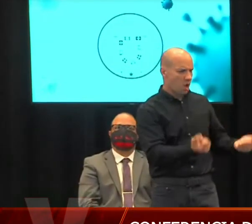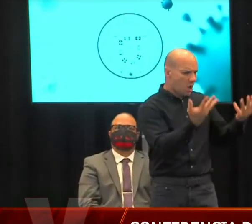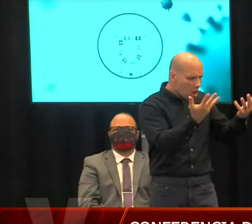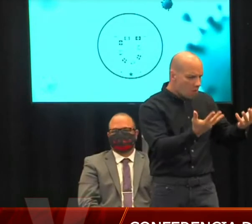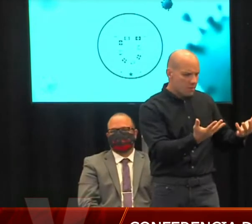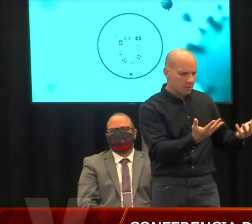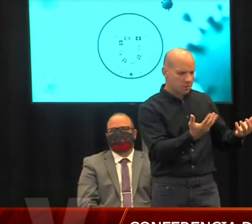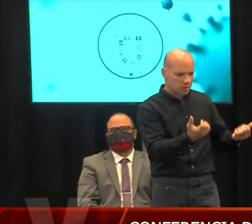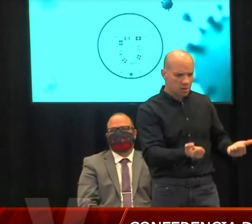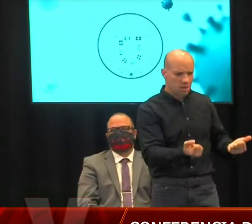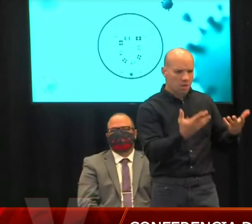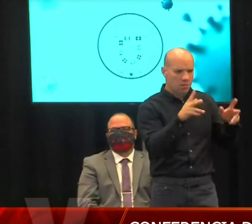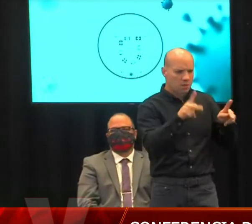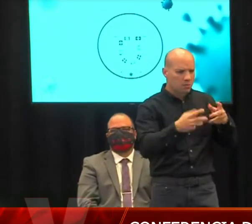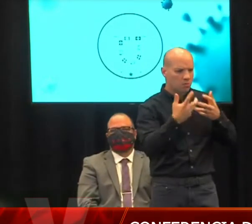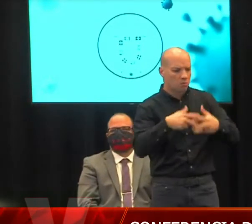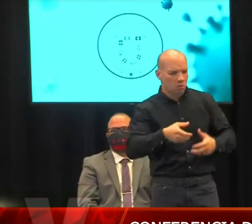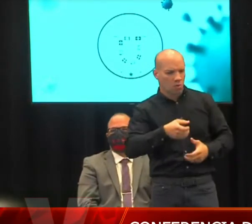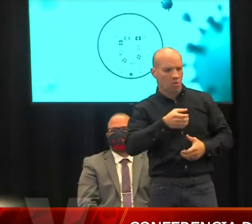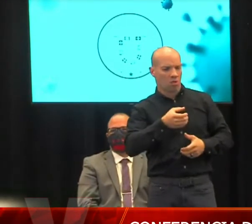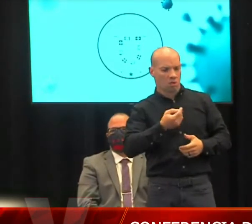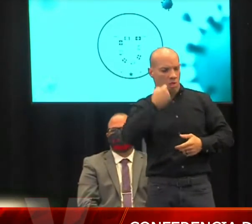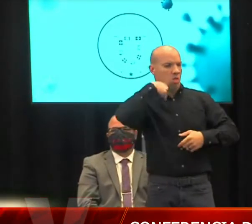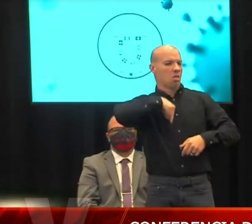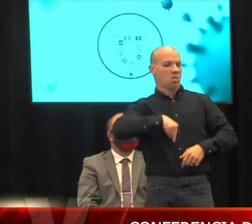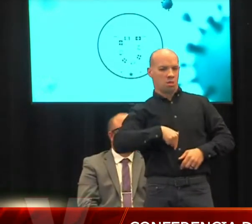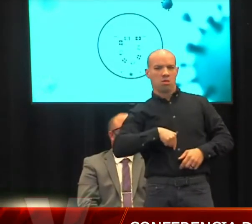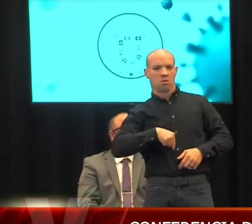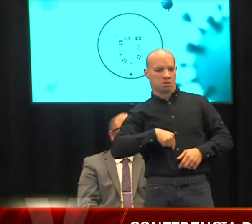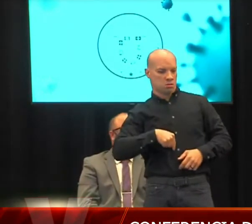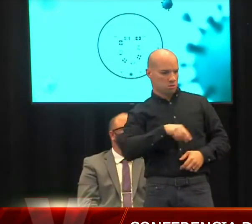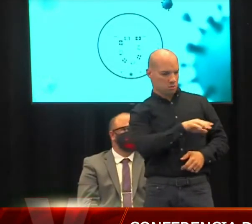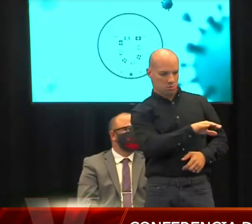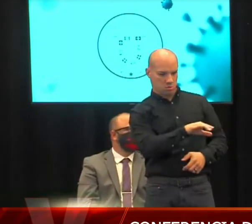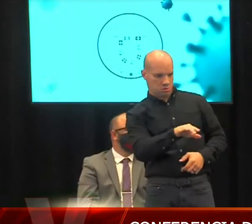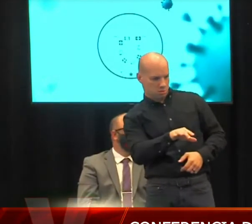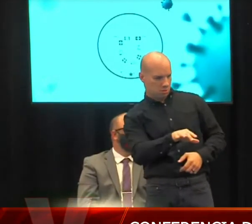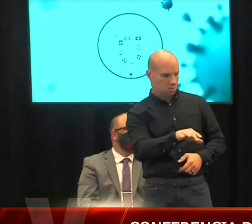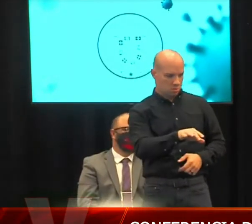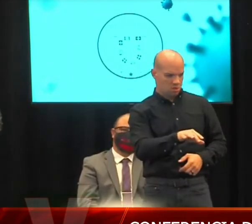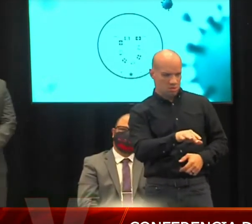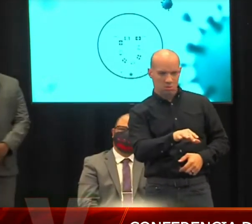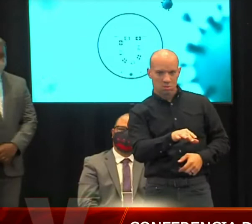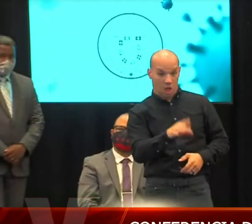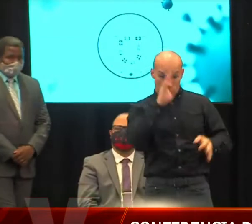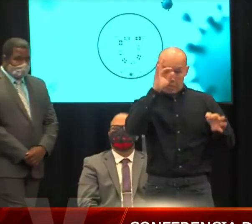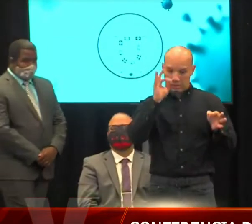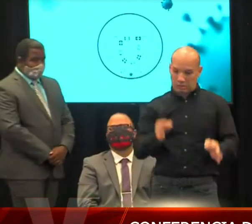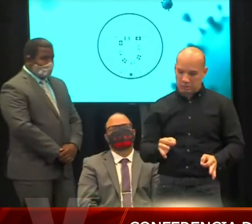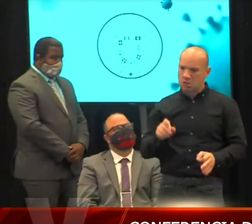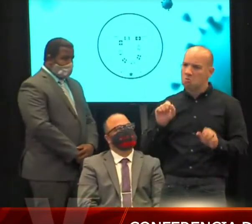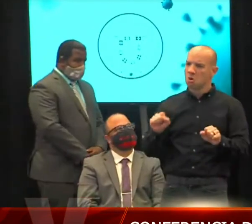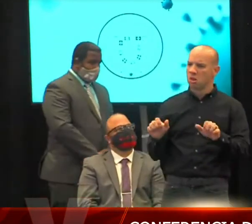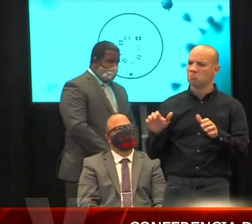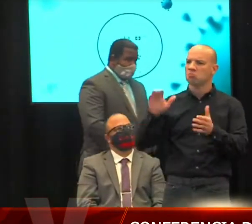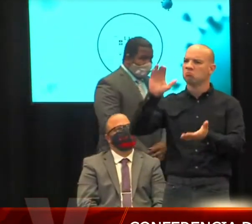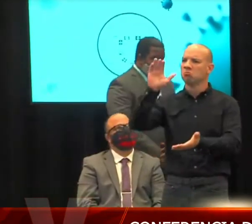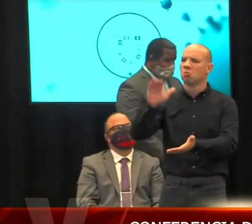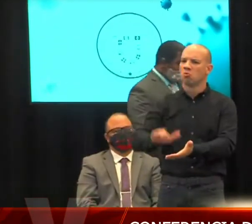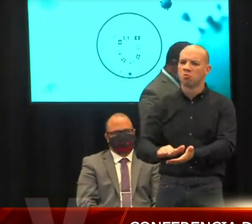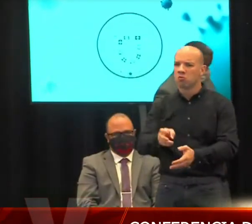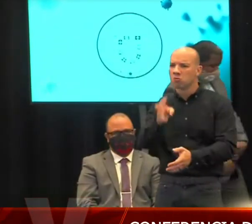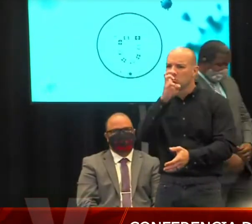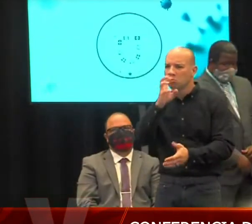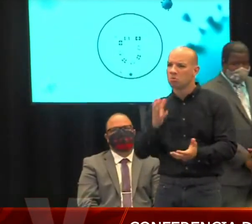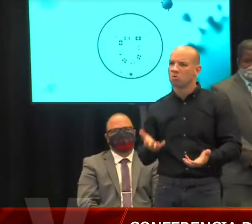que debemos pasar a una fase de mayor flexibilización. Sí, el doctor va a abundar, el secretario. Pero sí, todos esos criterios